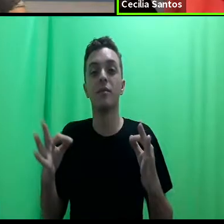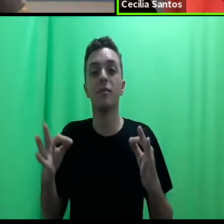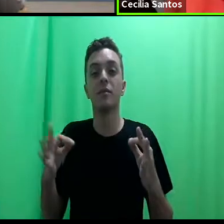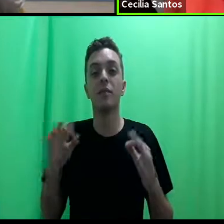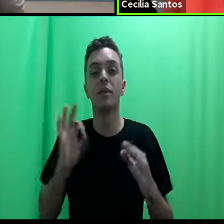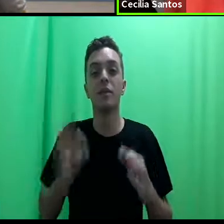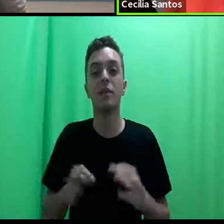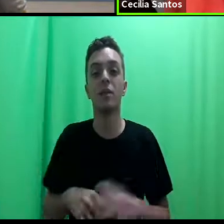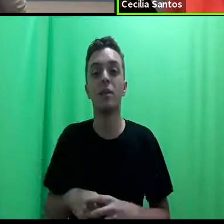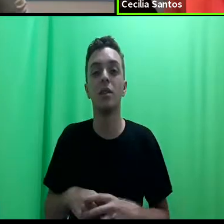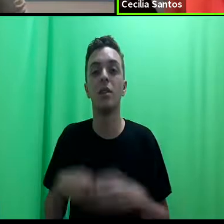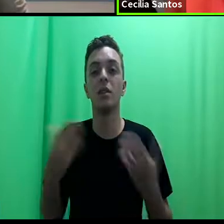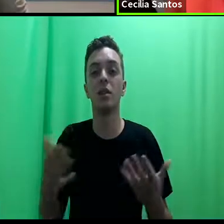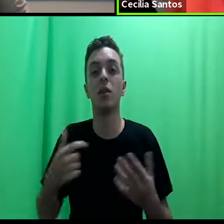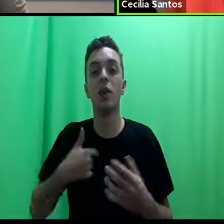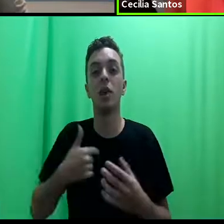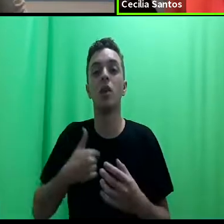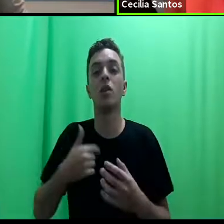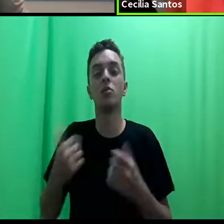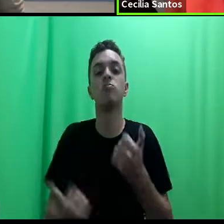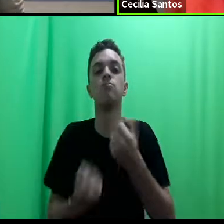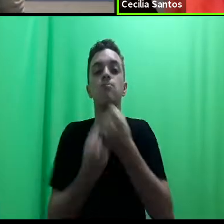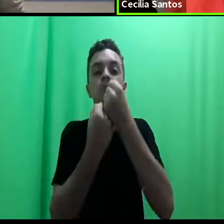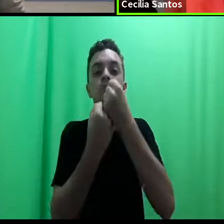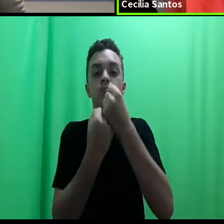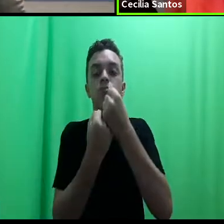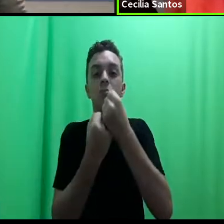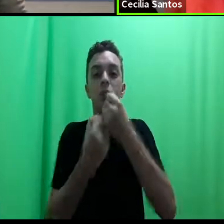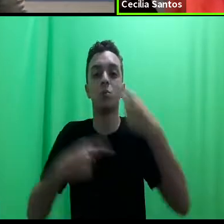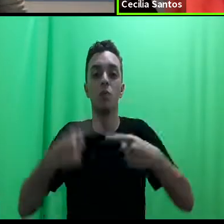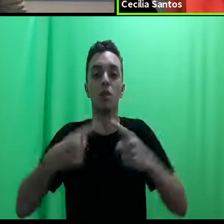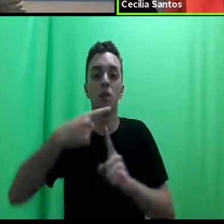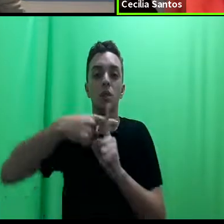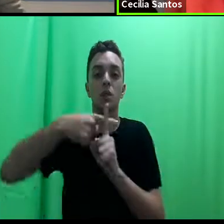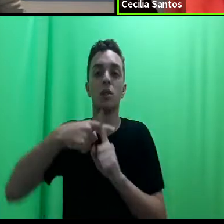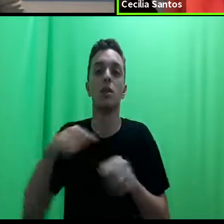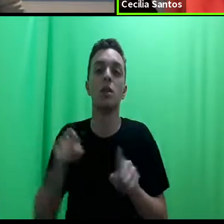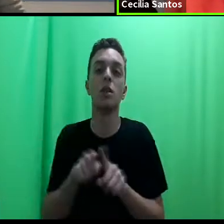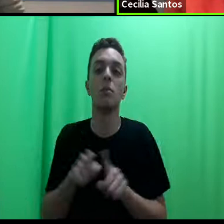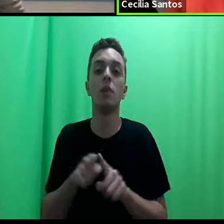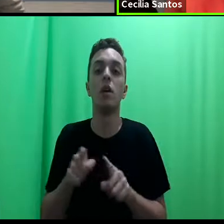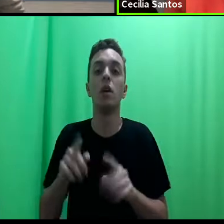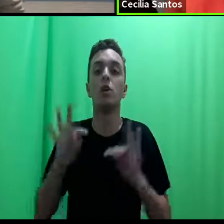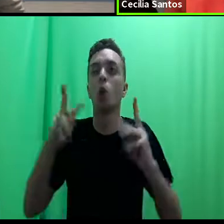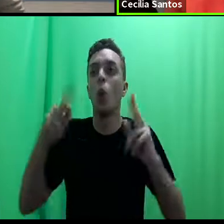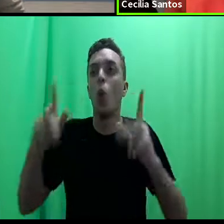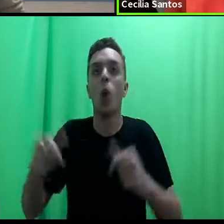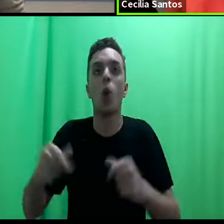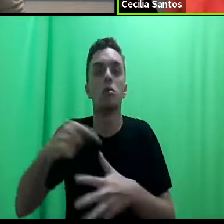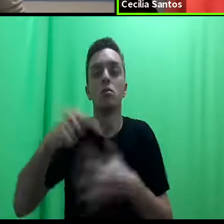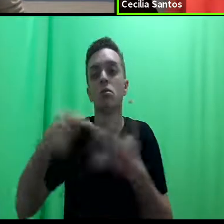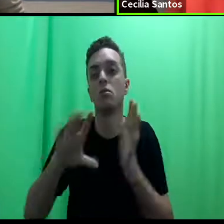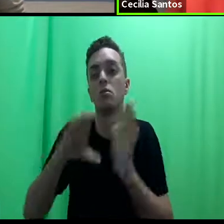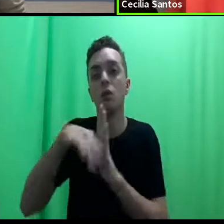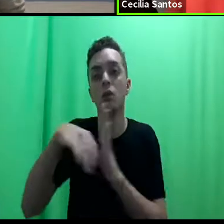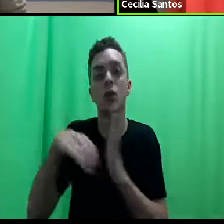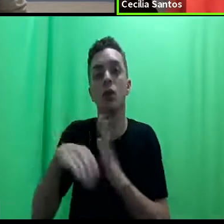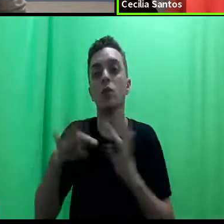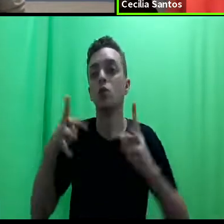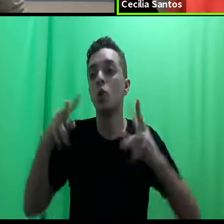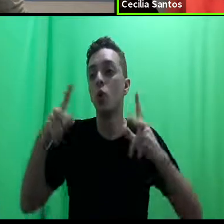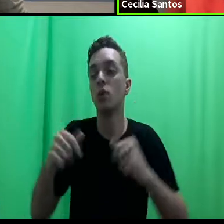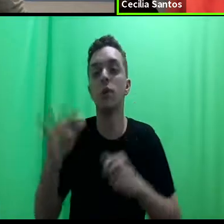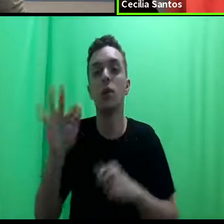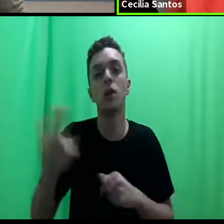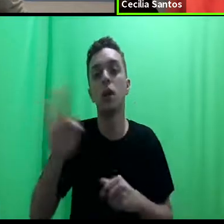Então, sou a favor de políticas afirmativas. E acho que, em todos os sentidos, nas faculdades, em todos os programas,